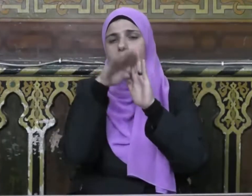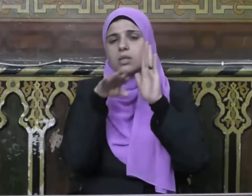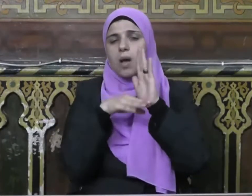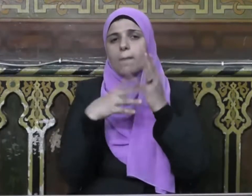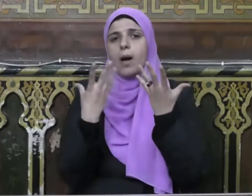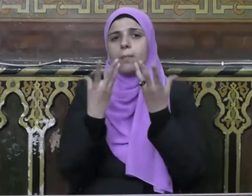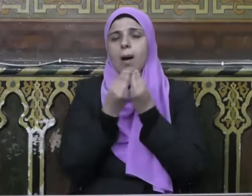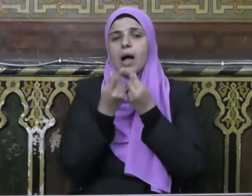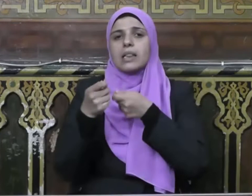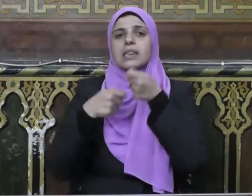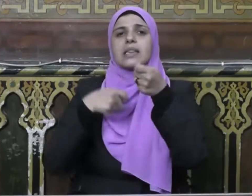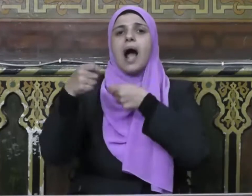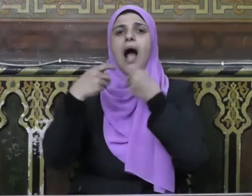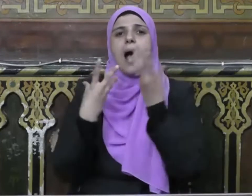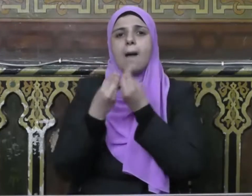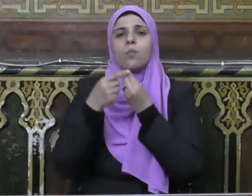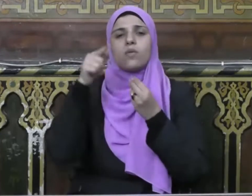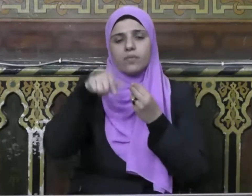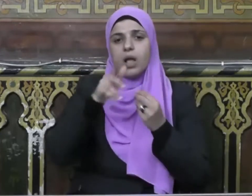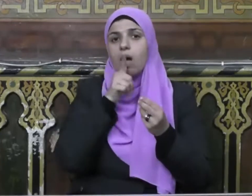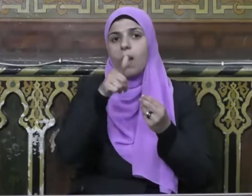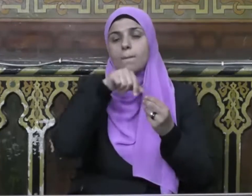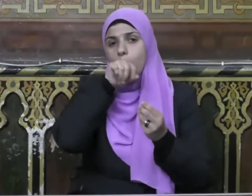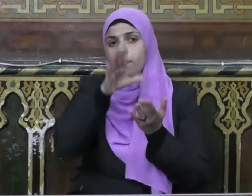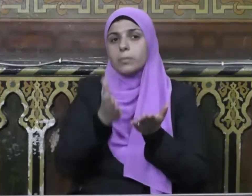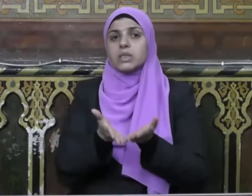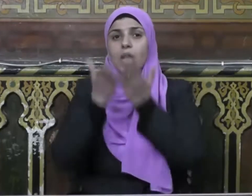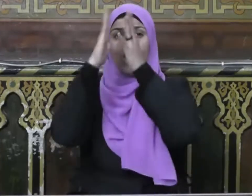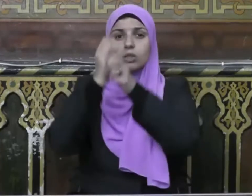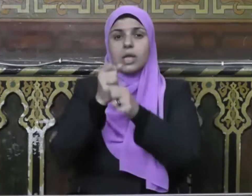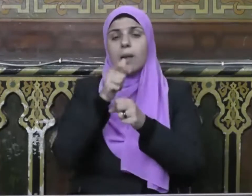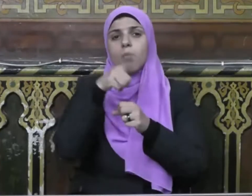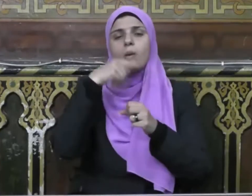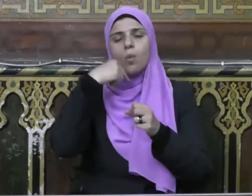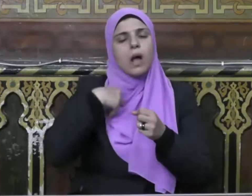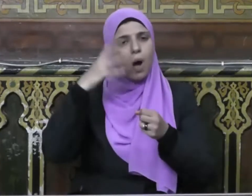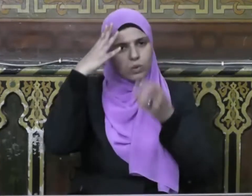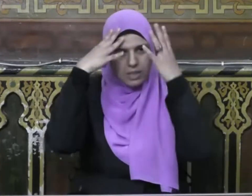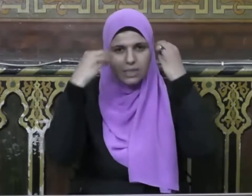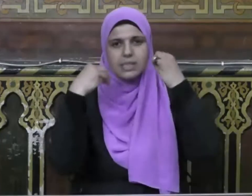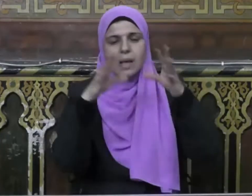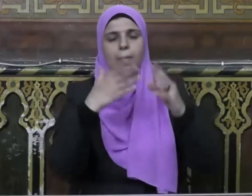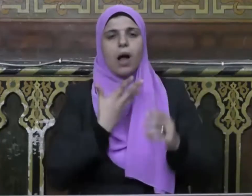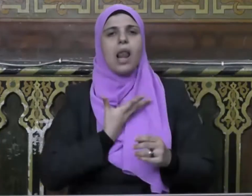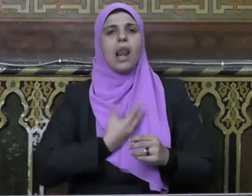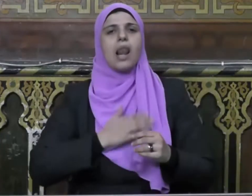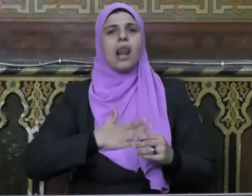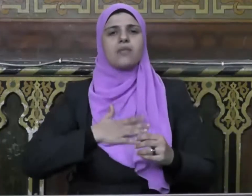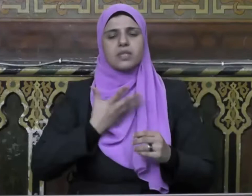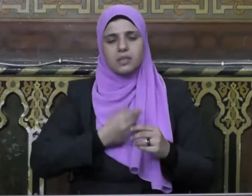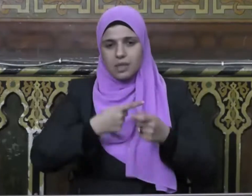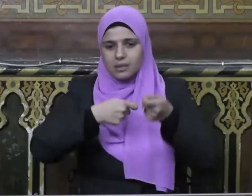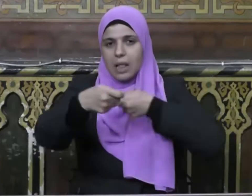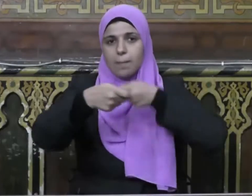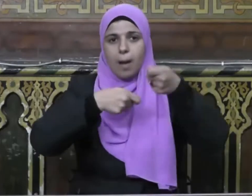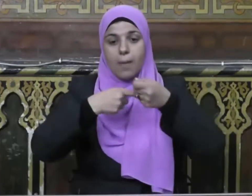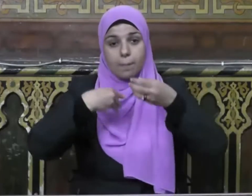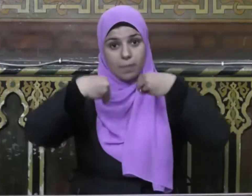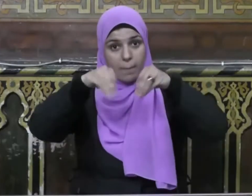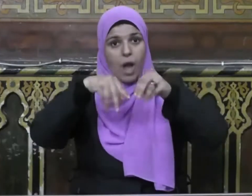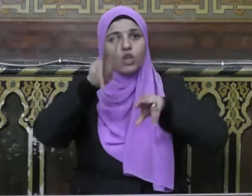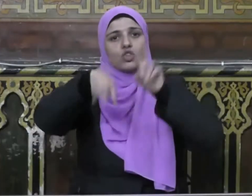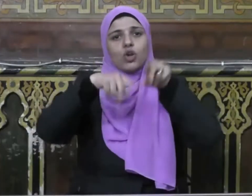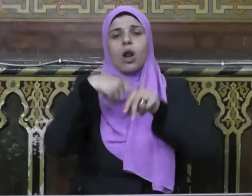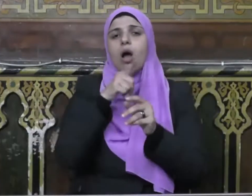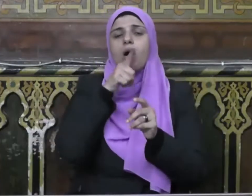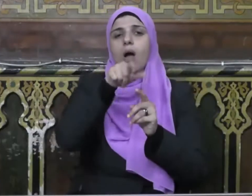لهذه التعاملات فحثى صلى الله عليه وسلم على السماحة وطيب النفس في البيع والشراء